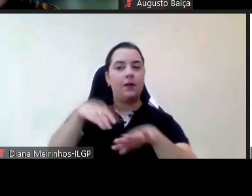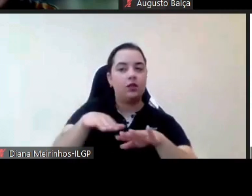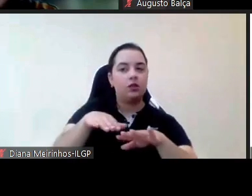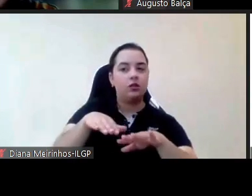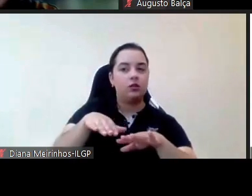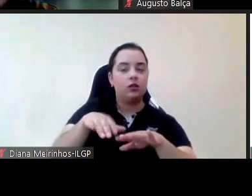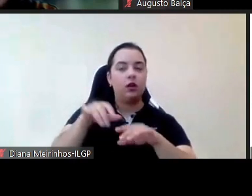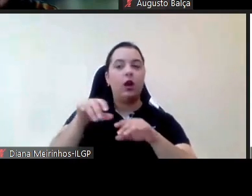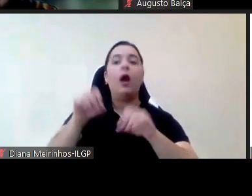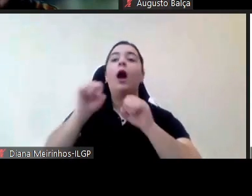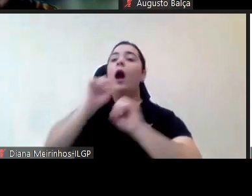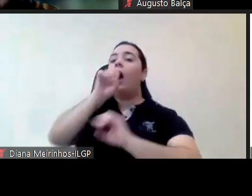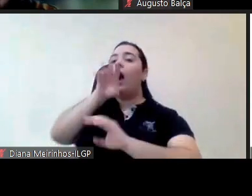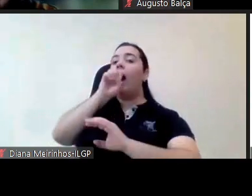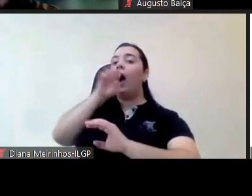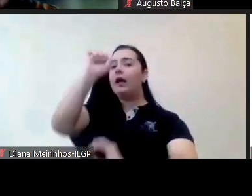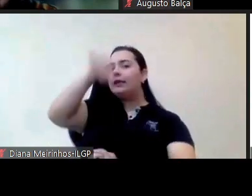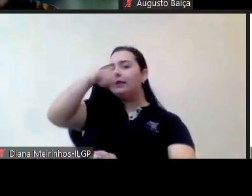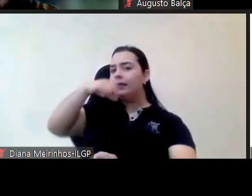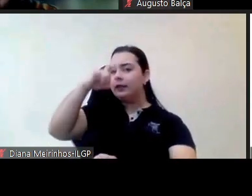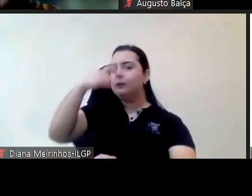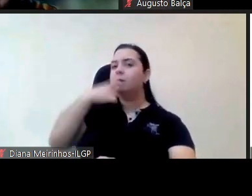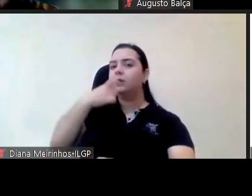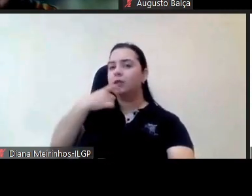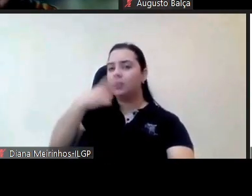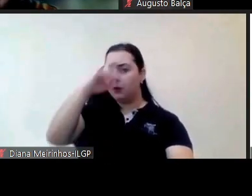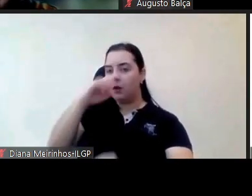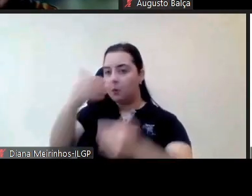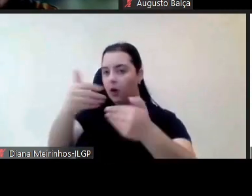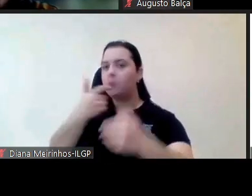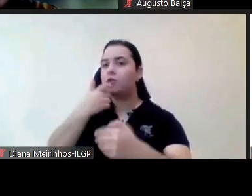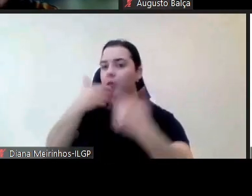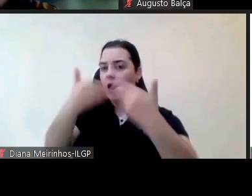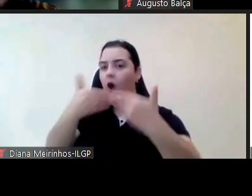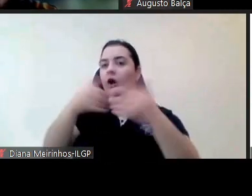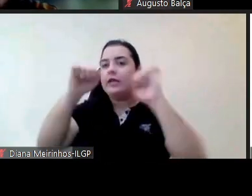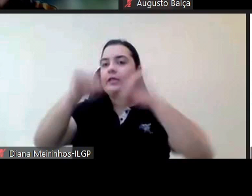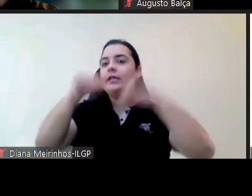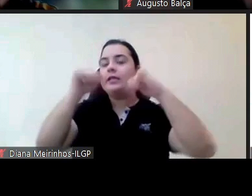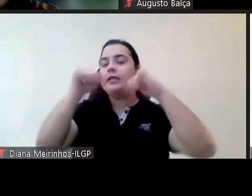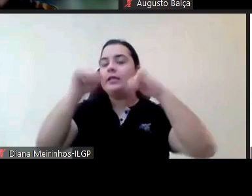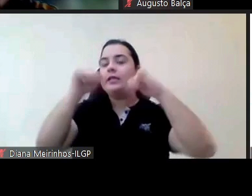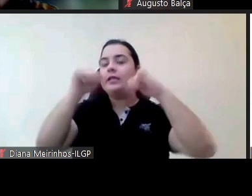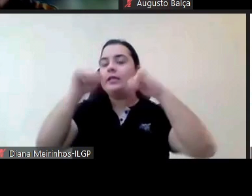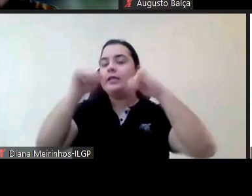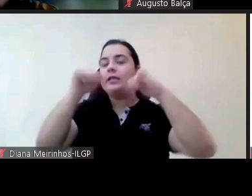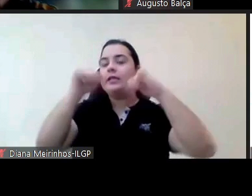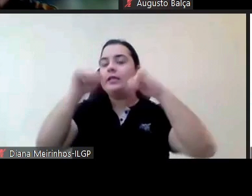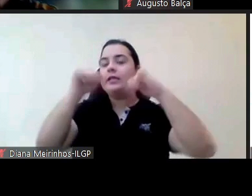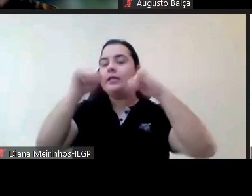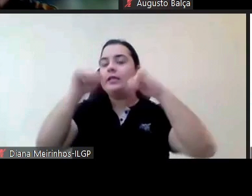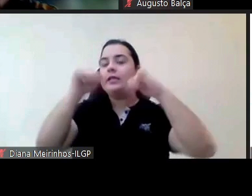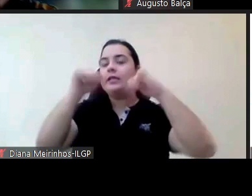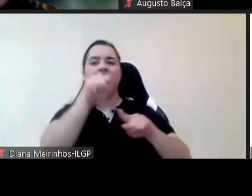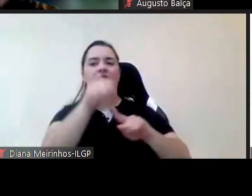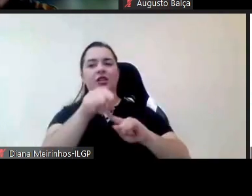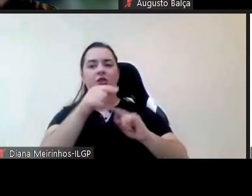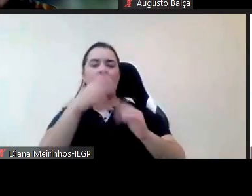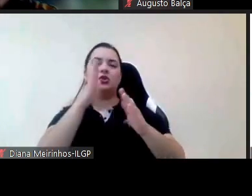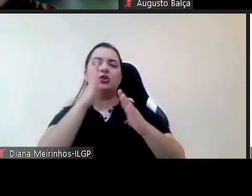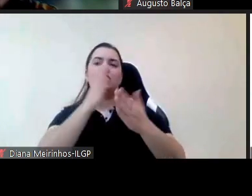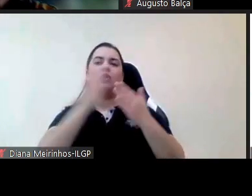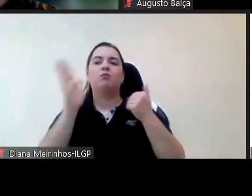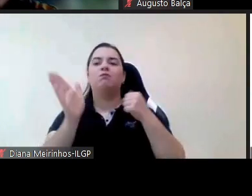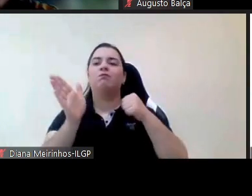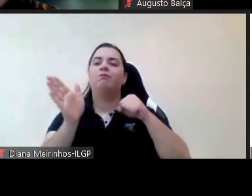Ah, sim já estou a perceber já estou a porque realmente há pessoas que dizem ah, é uma palmada não interessa